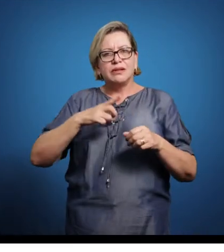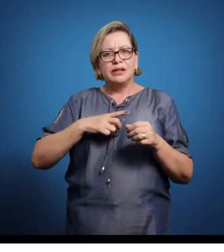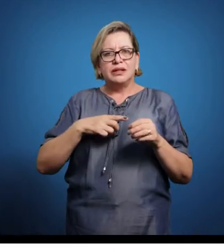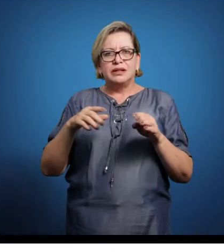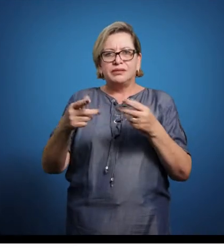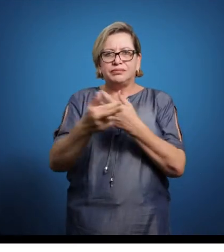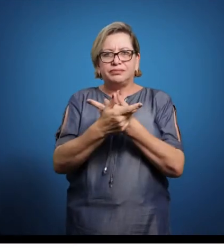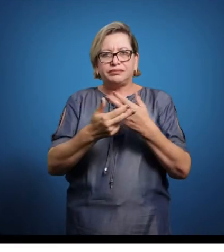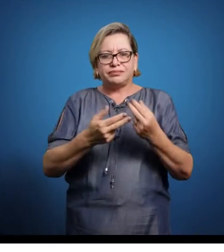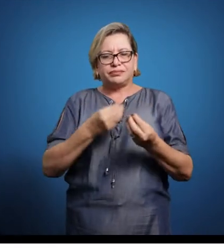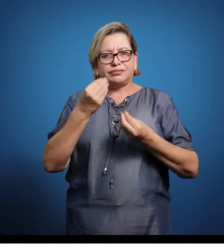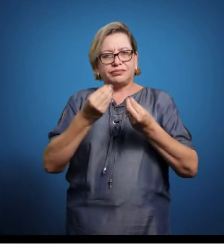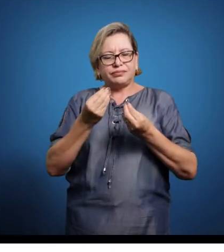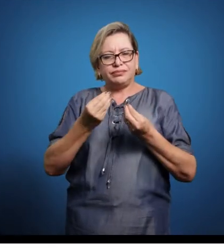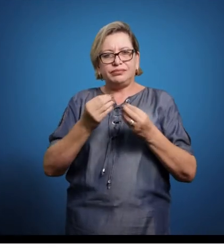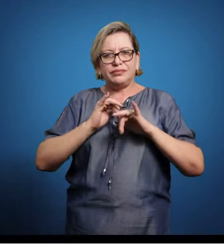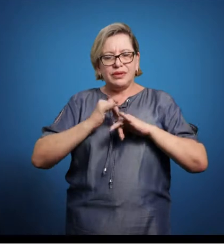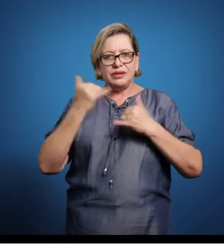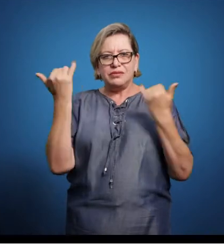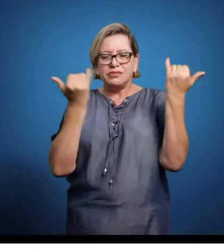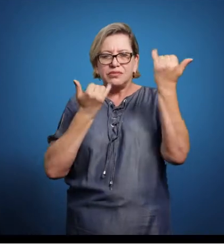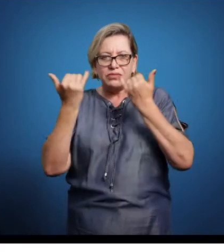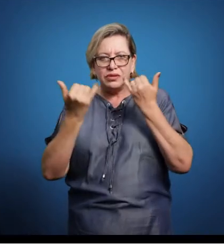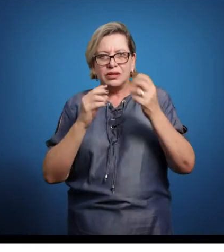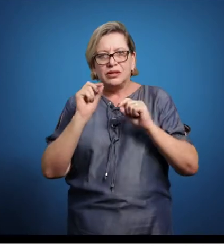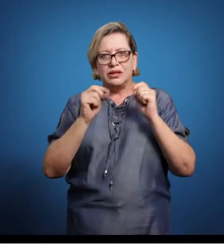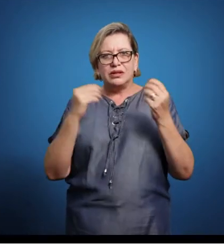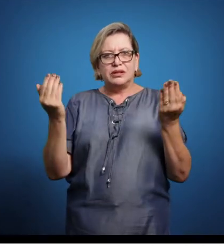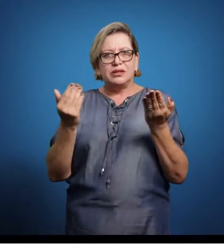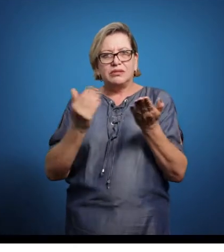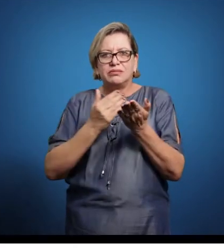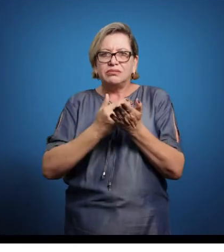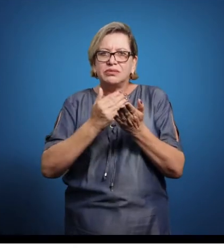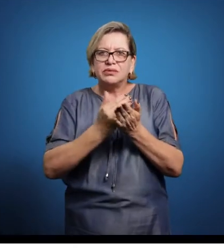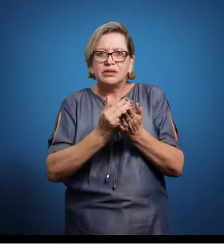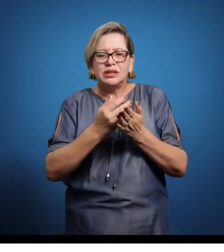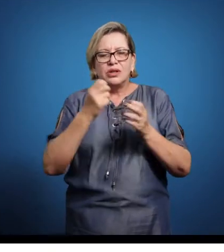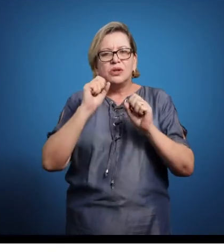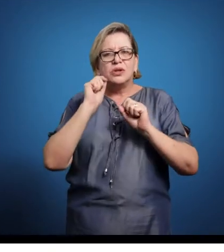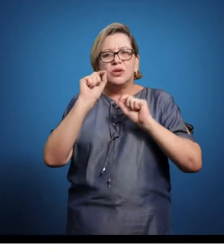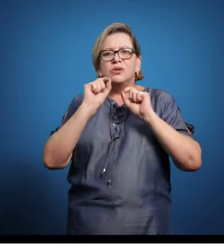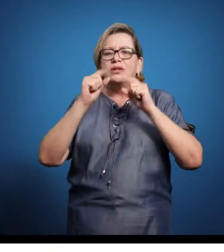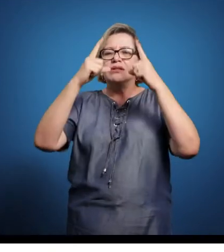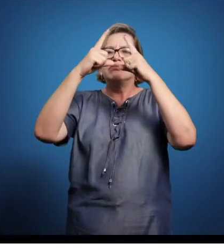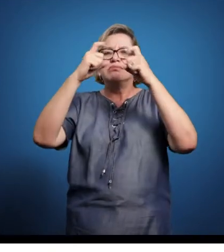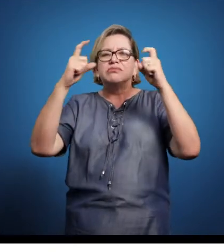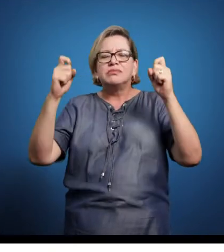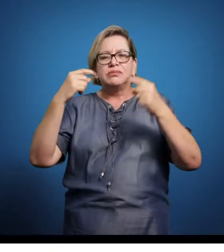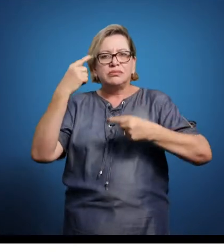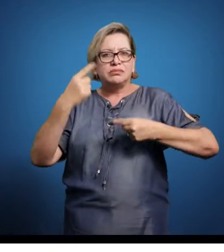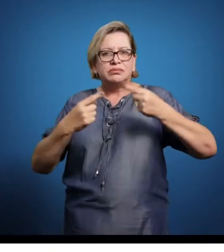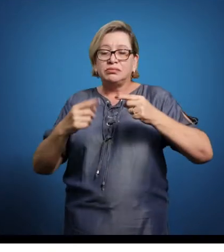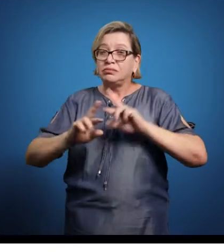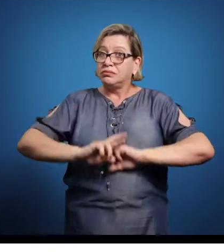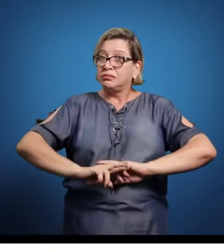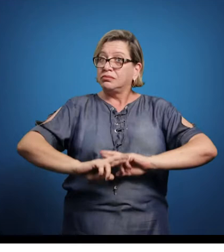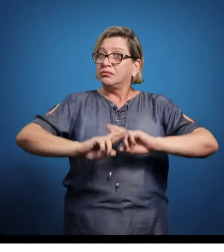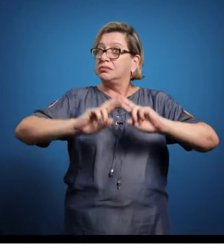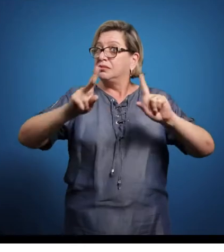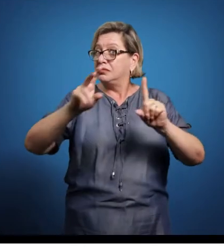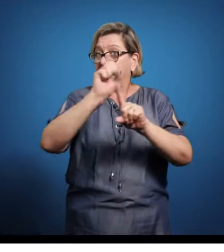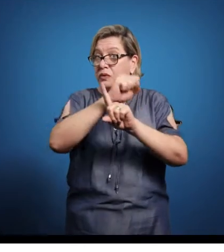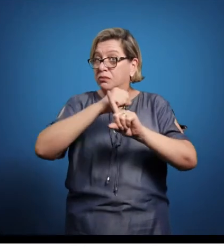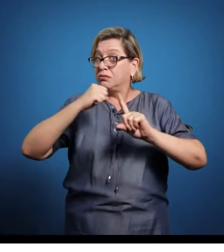informações complementares. E a gente precisava começar falando de ciência política. O que é ciência política? Não é a mesma coisa de que